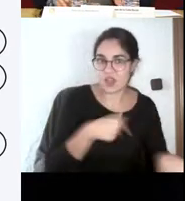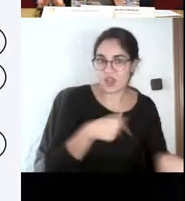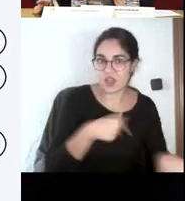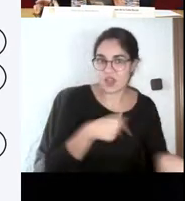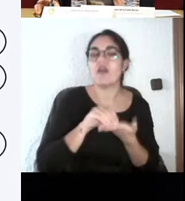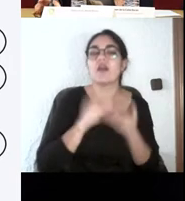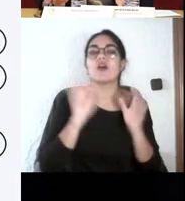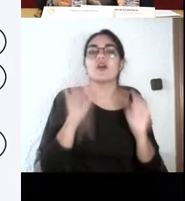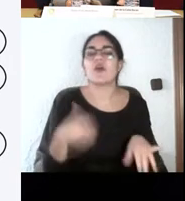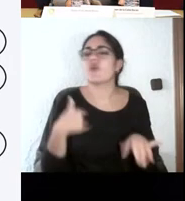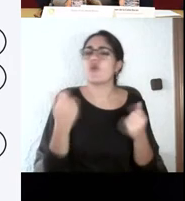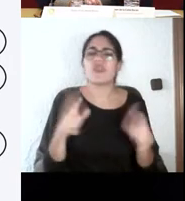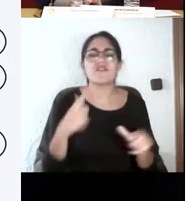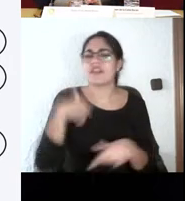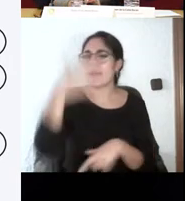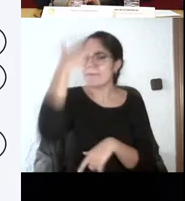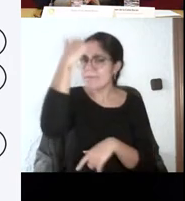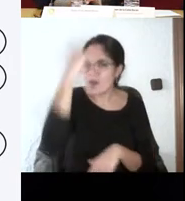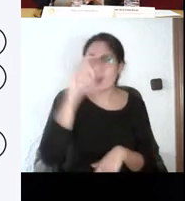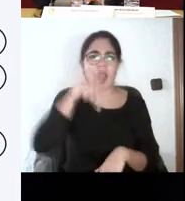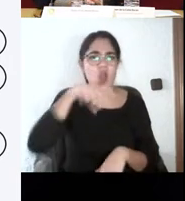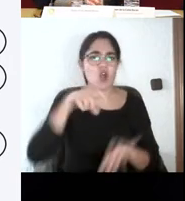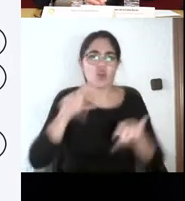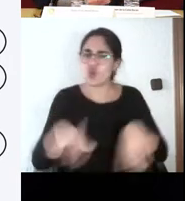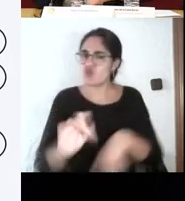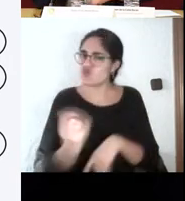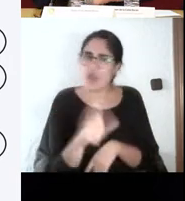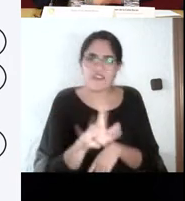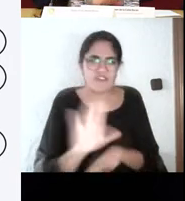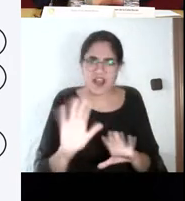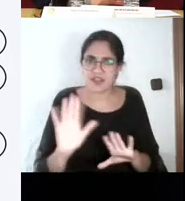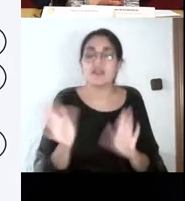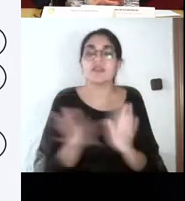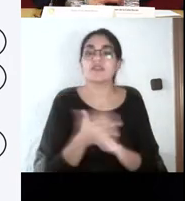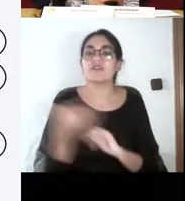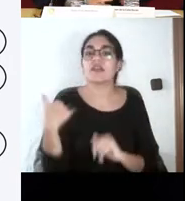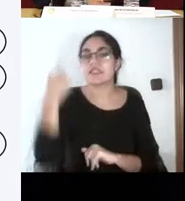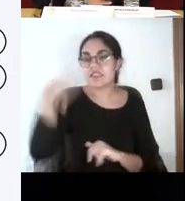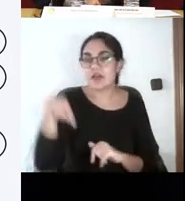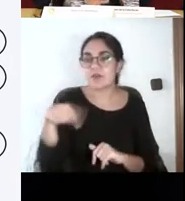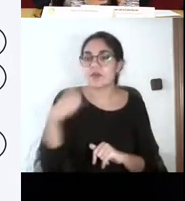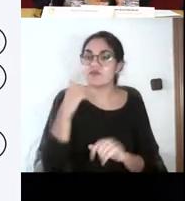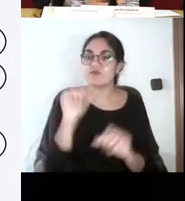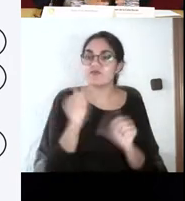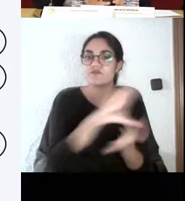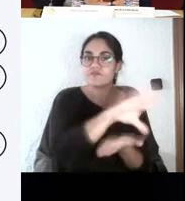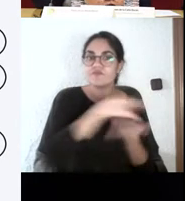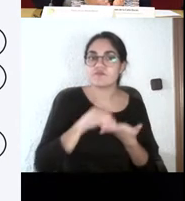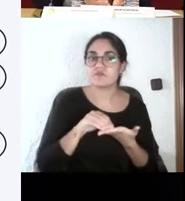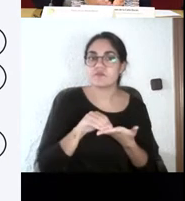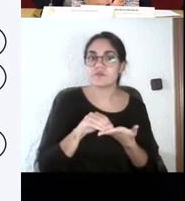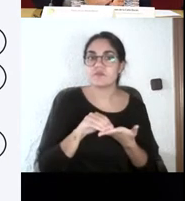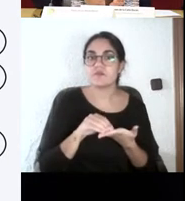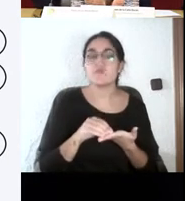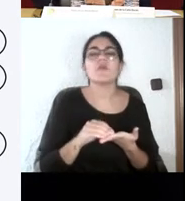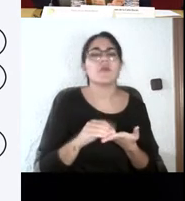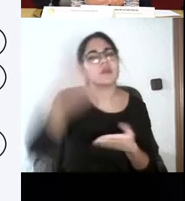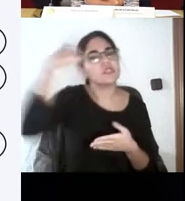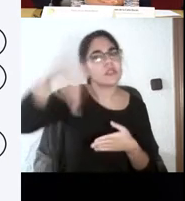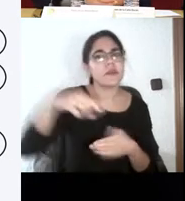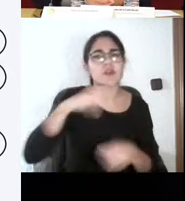No memorizar nada, lo que está. Yo siempre digo, esto es normativa, esto es definición, eso no hay que sabérselo nunca. Pero hay que saber que está, es la base.